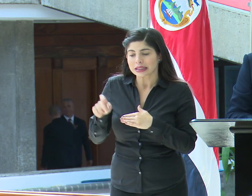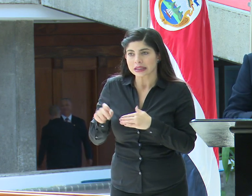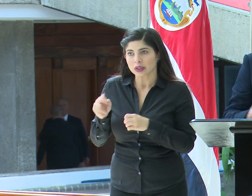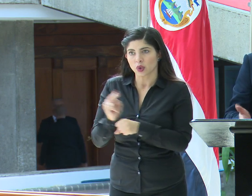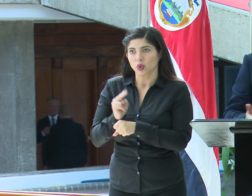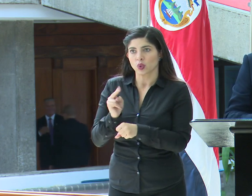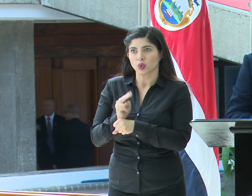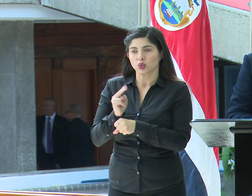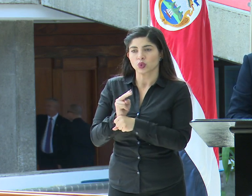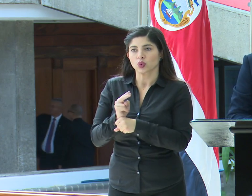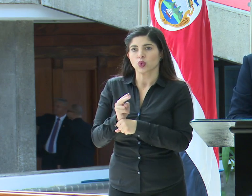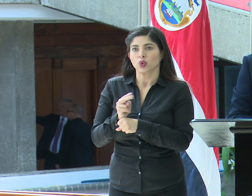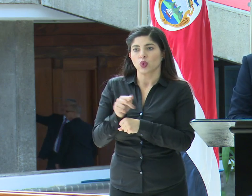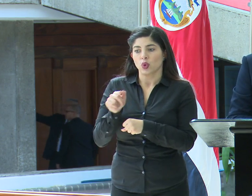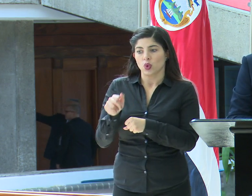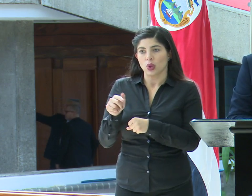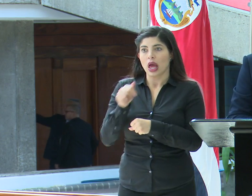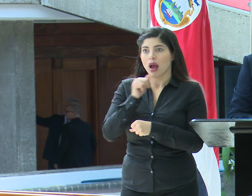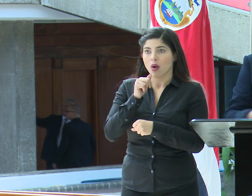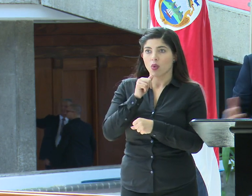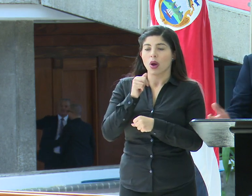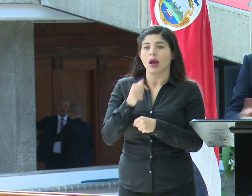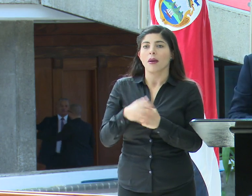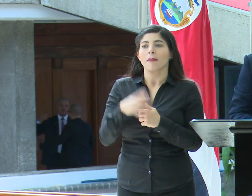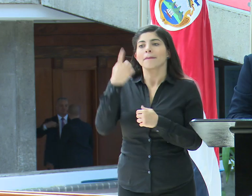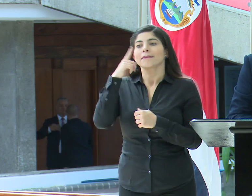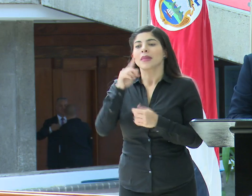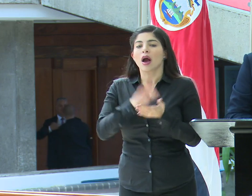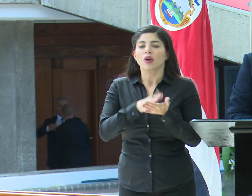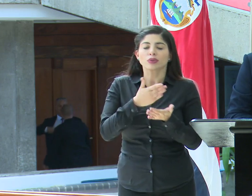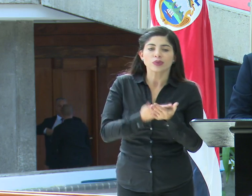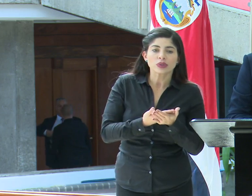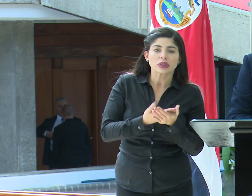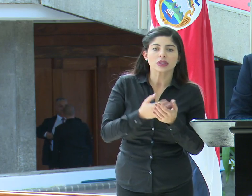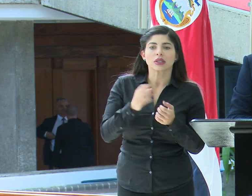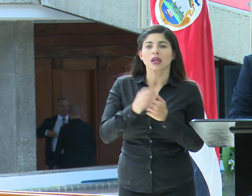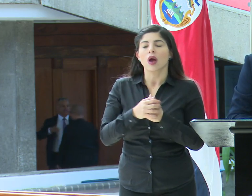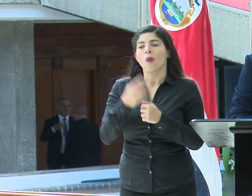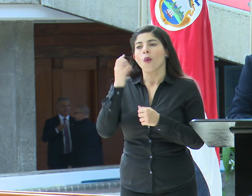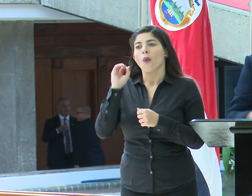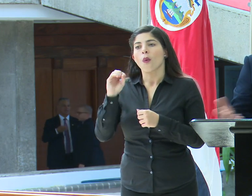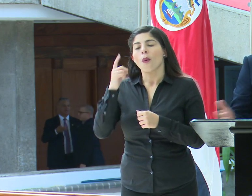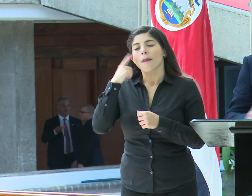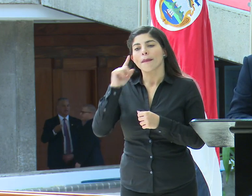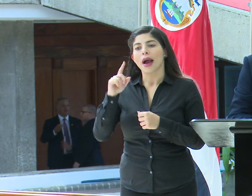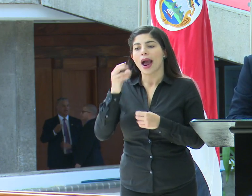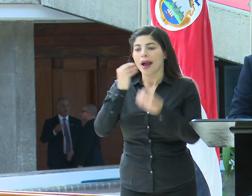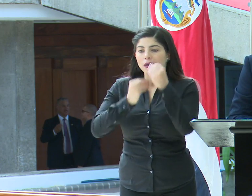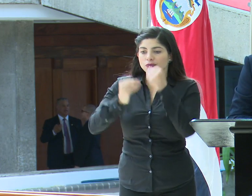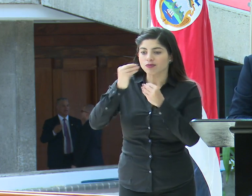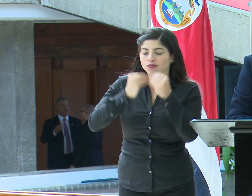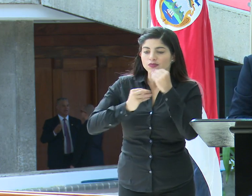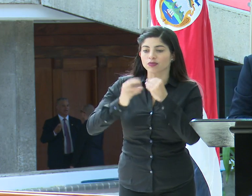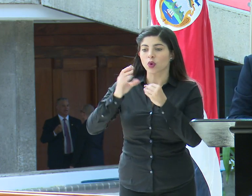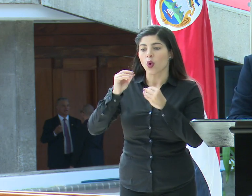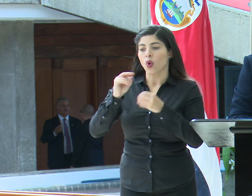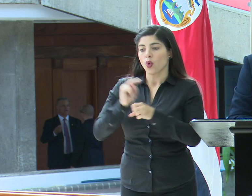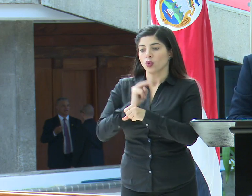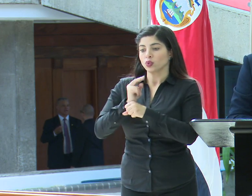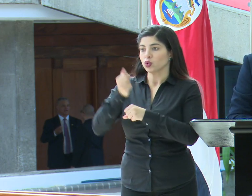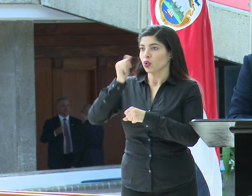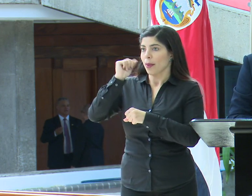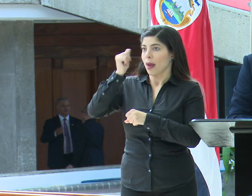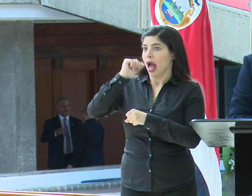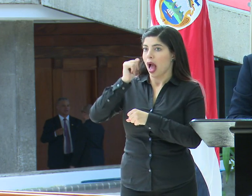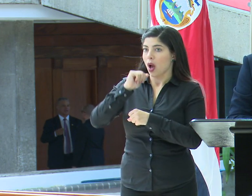uso de este recurso, sea para la cocción, sea para la alimentación y el consumo del